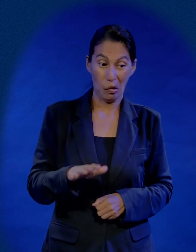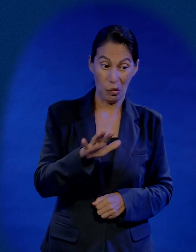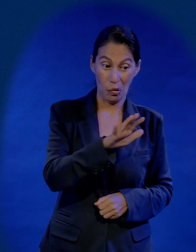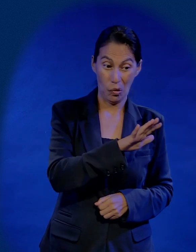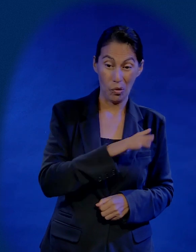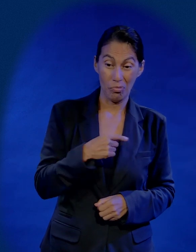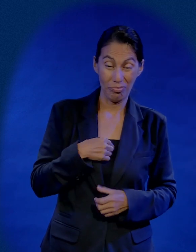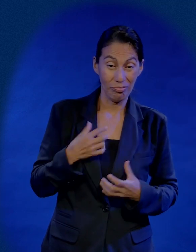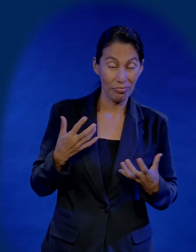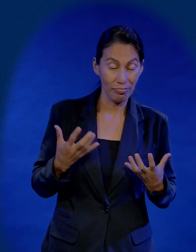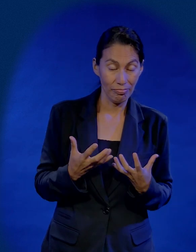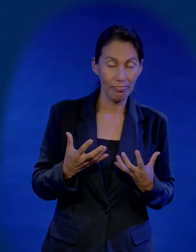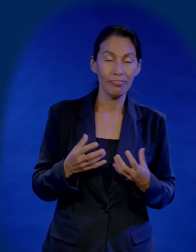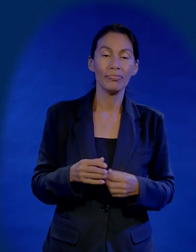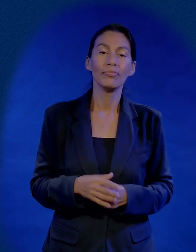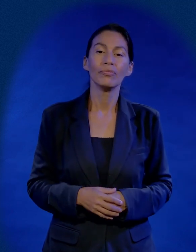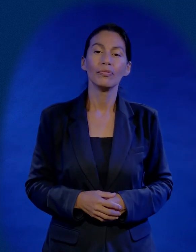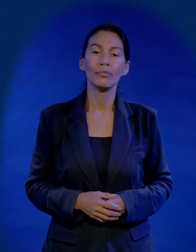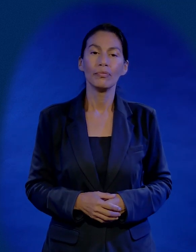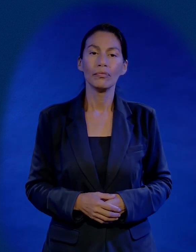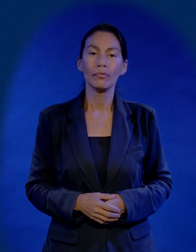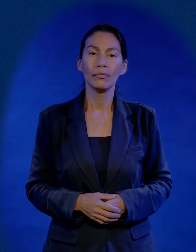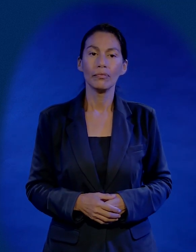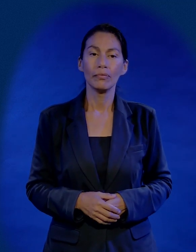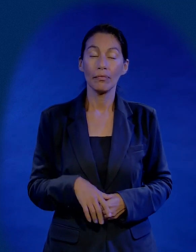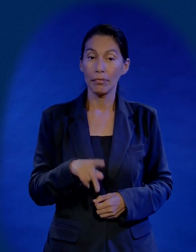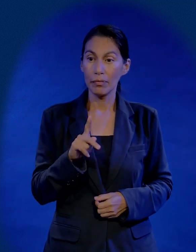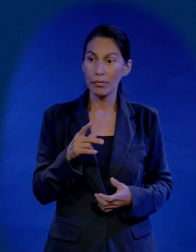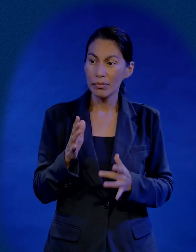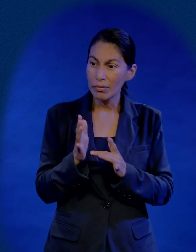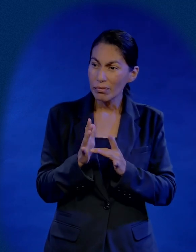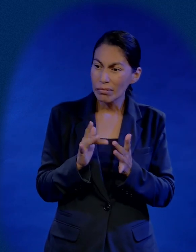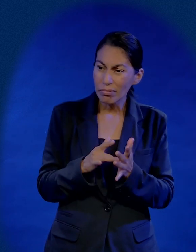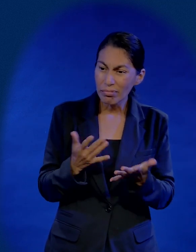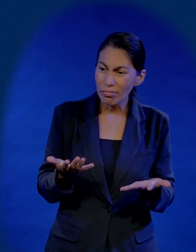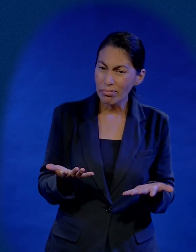con todo lo que yo puedo hacer. Pero Jesús